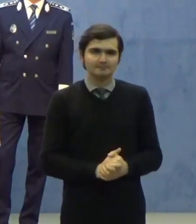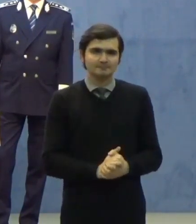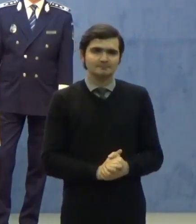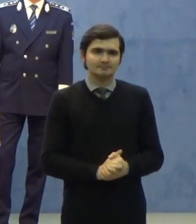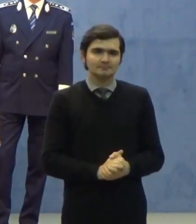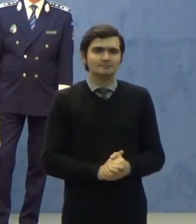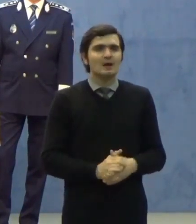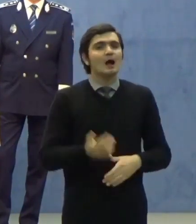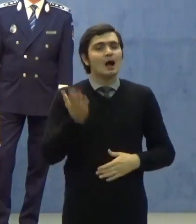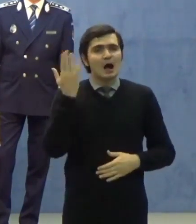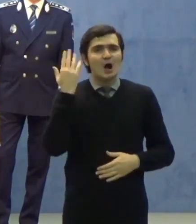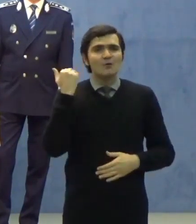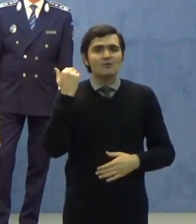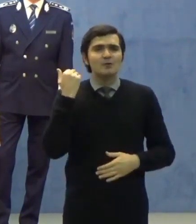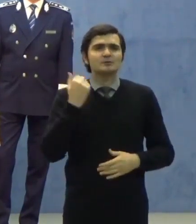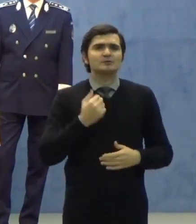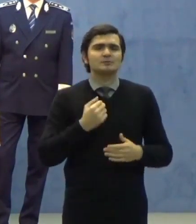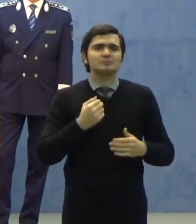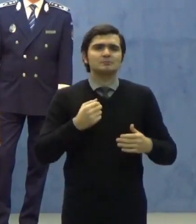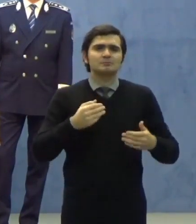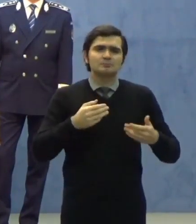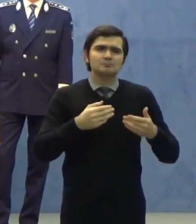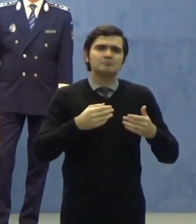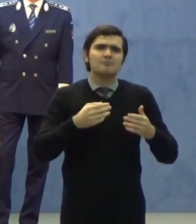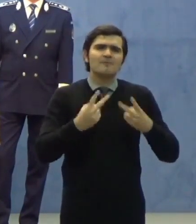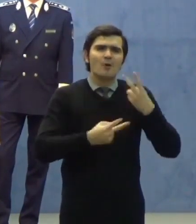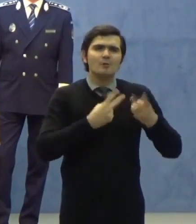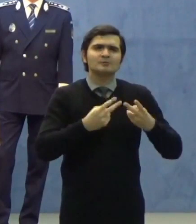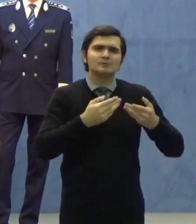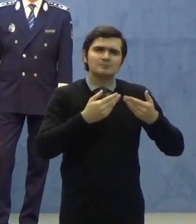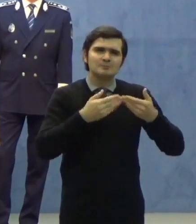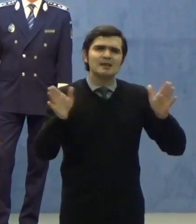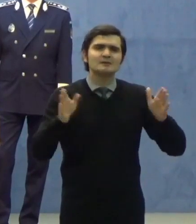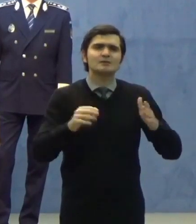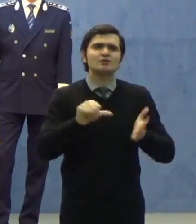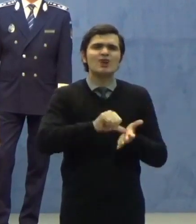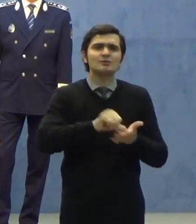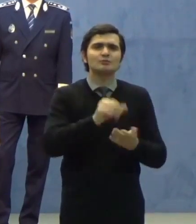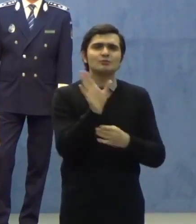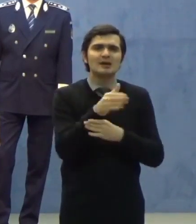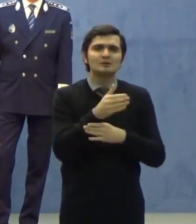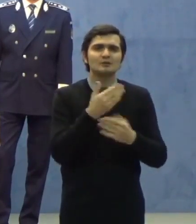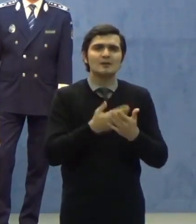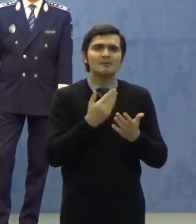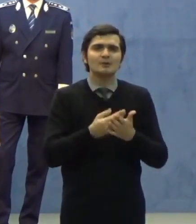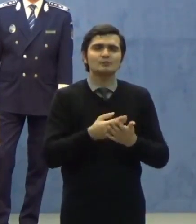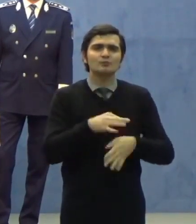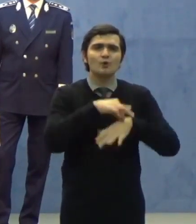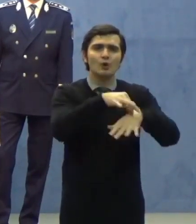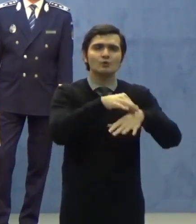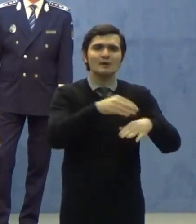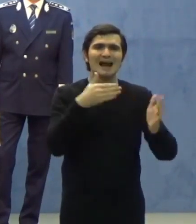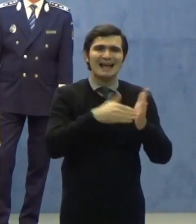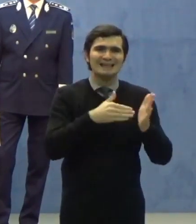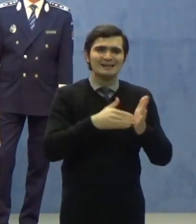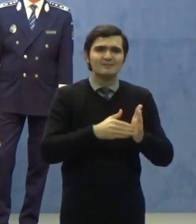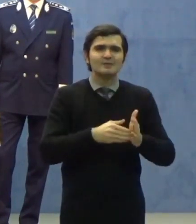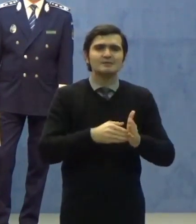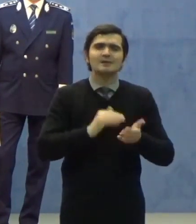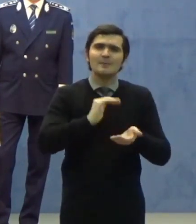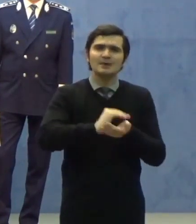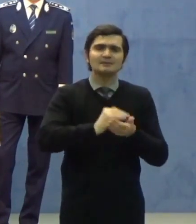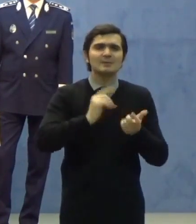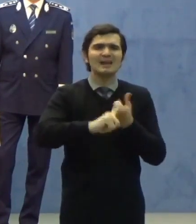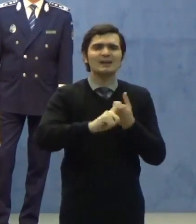A fost operaționalizat Centrul Național de Conducere și Coordonare a Intervenției. Este în legătura cu toate centrile